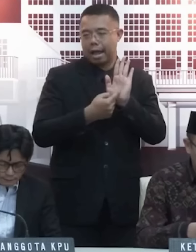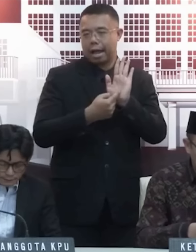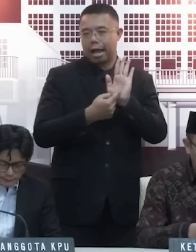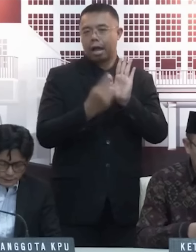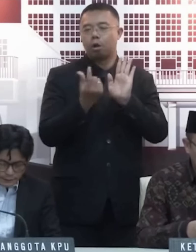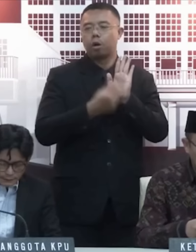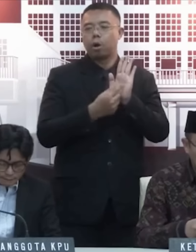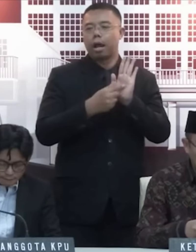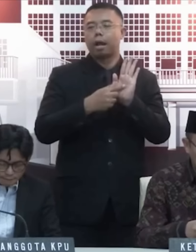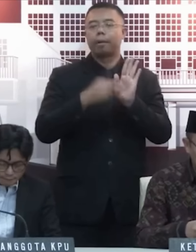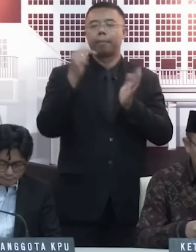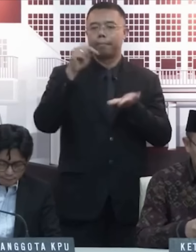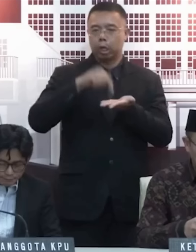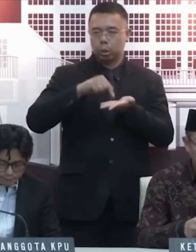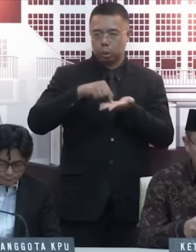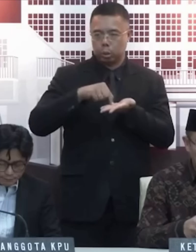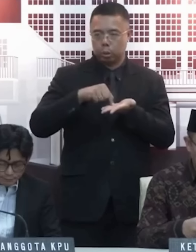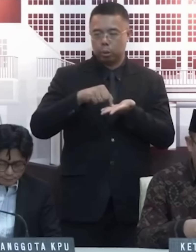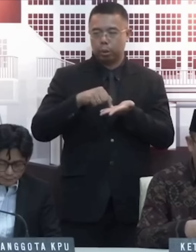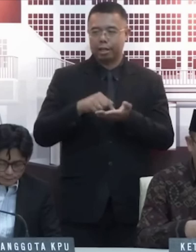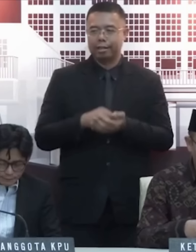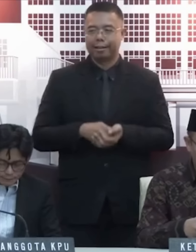Undang-Undang Pemilu.